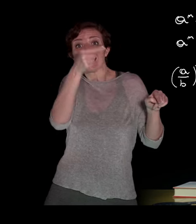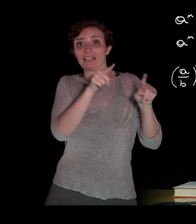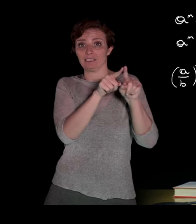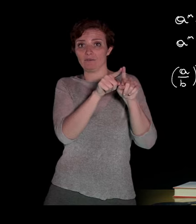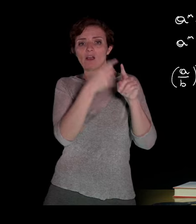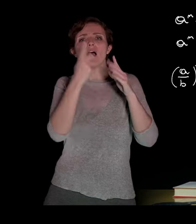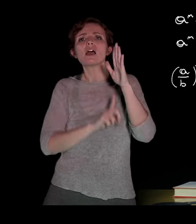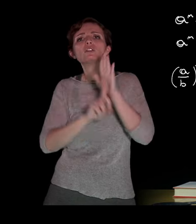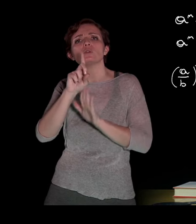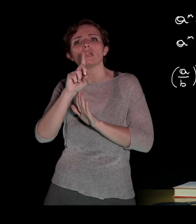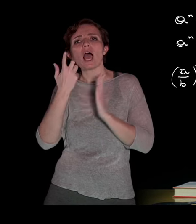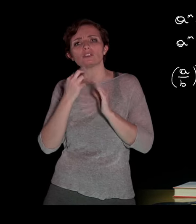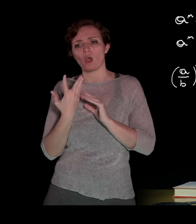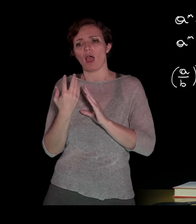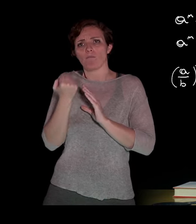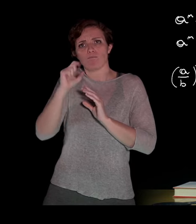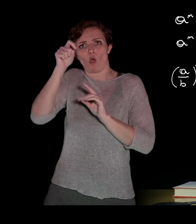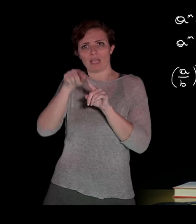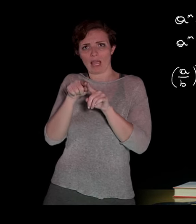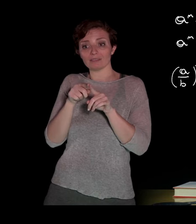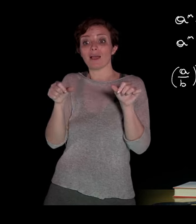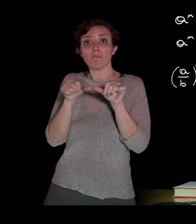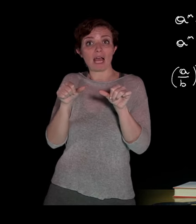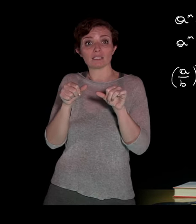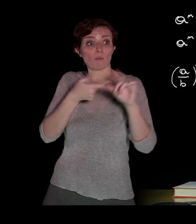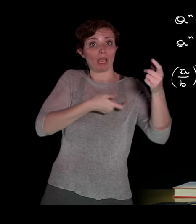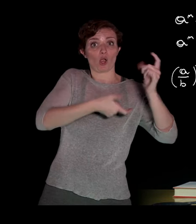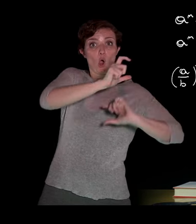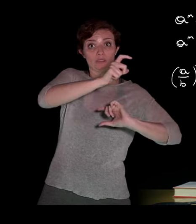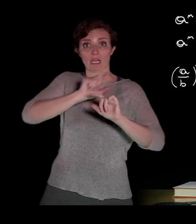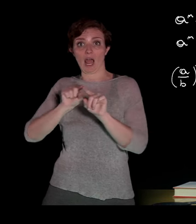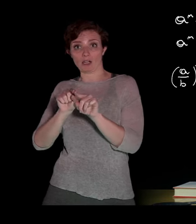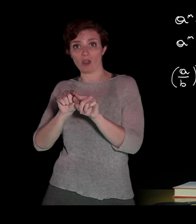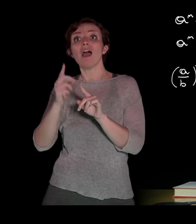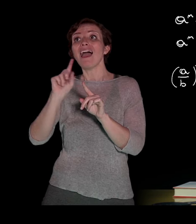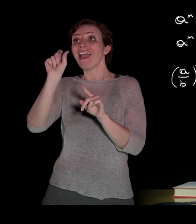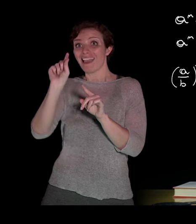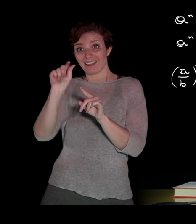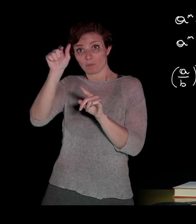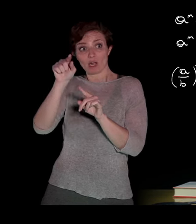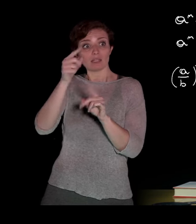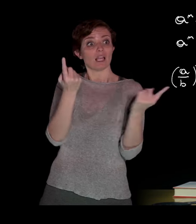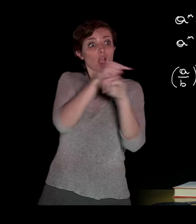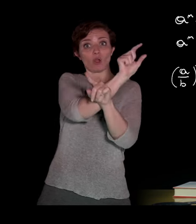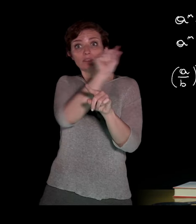risultato è una potenza che ha per base il reciproco della base e per esponente l'opposto dell'esponente, e quindi una potenza